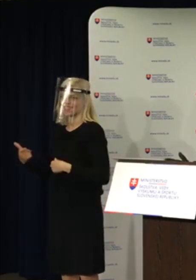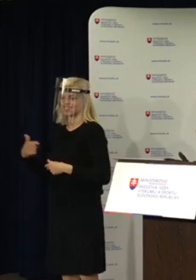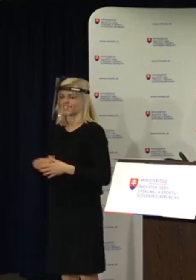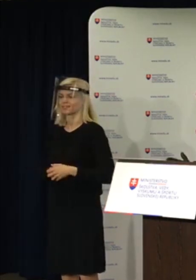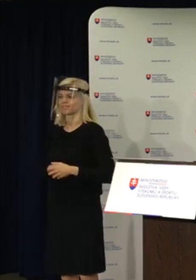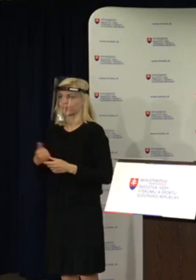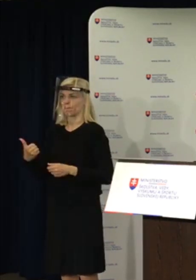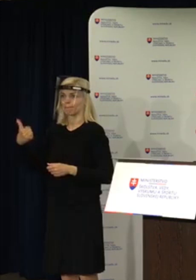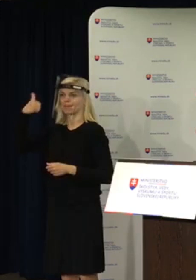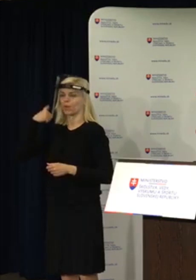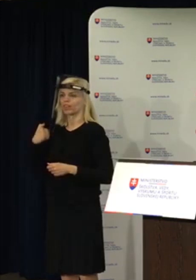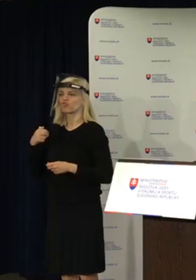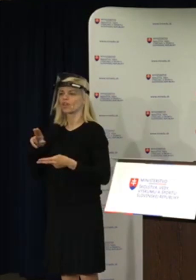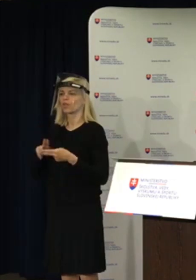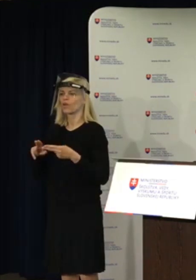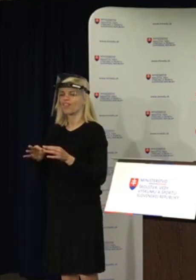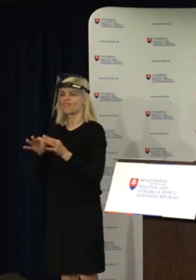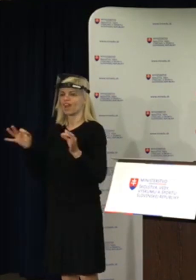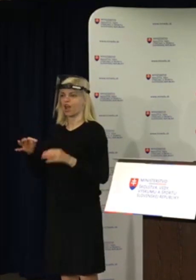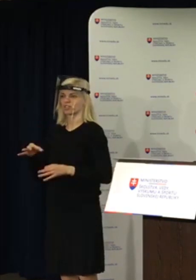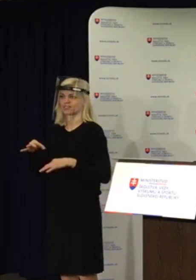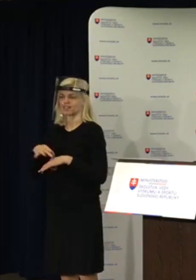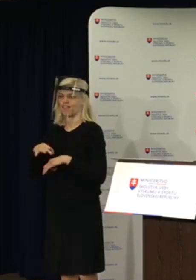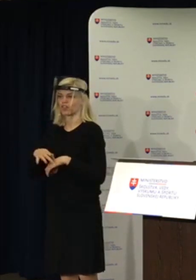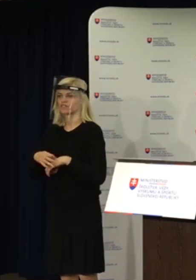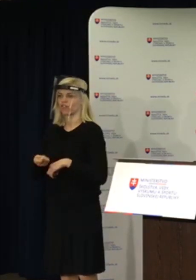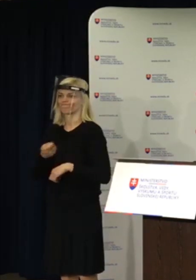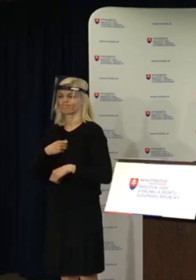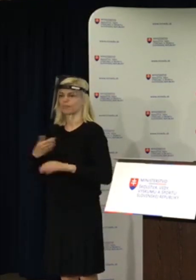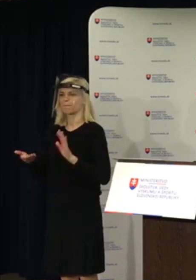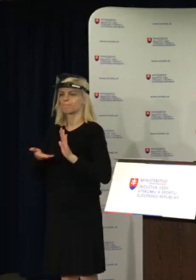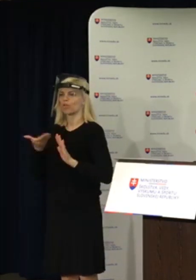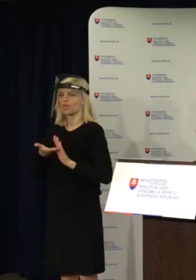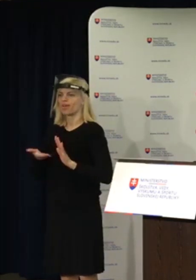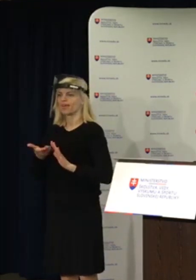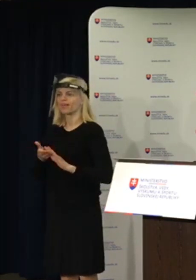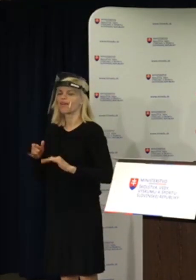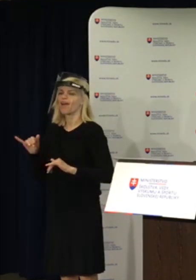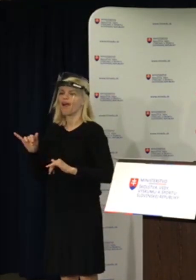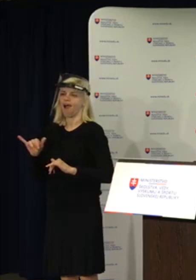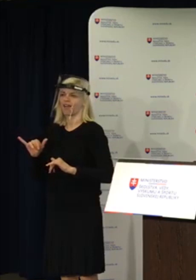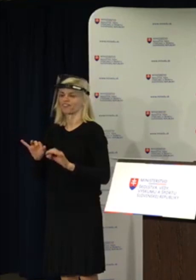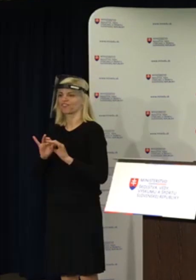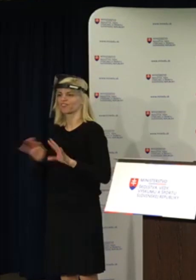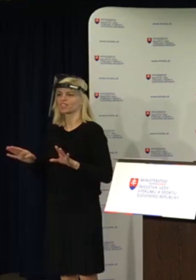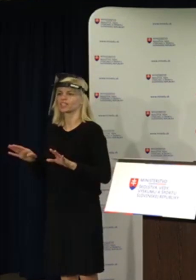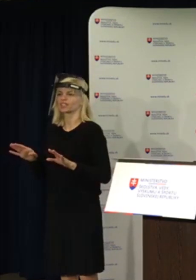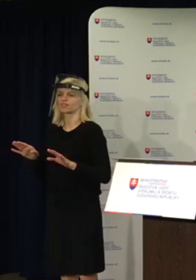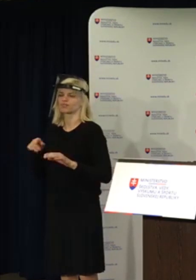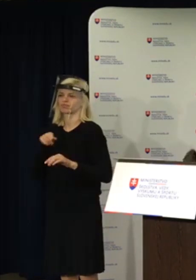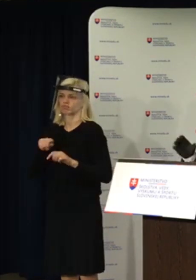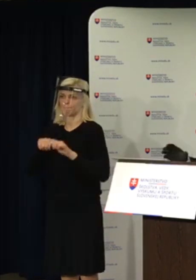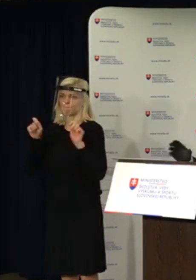Minulý týždeň nám Úrad verejného zdravotníctva zadefinoval podmienky, za akých by sa mohli interné maturity konať,